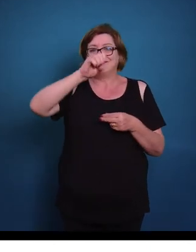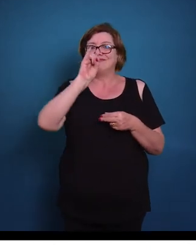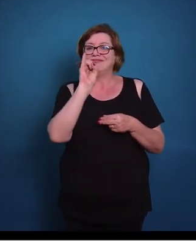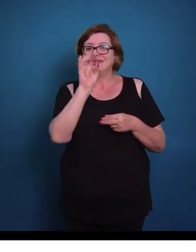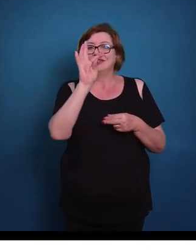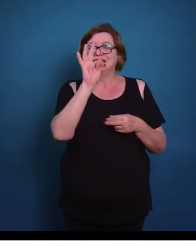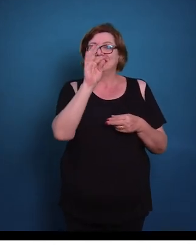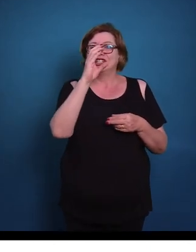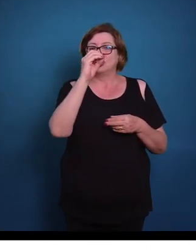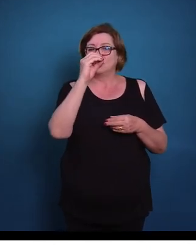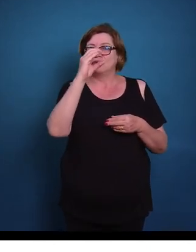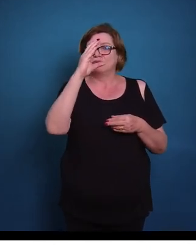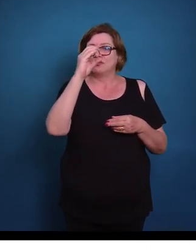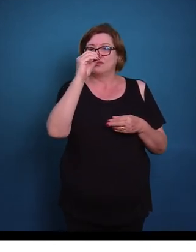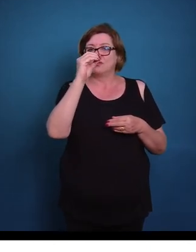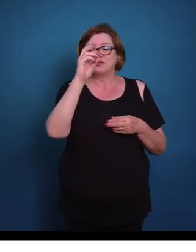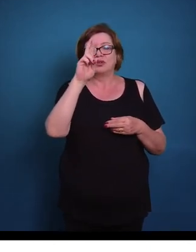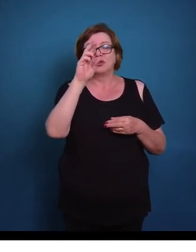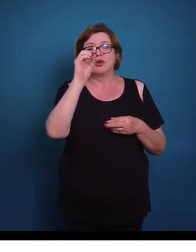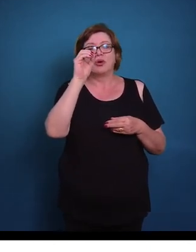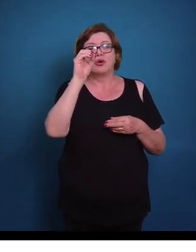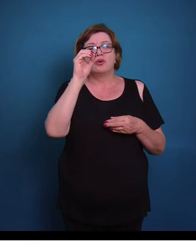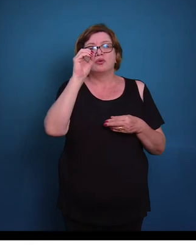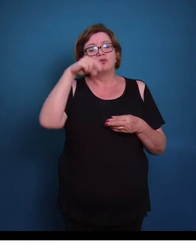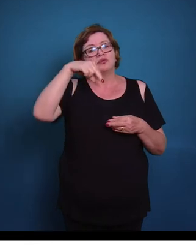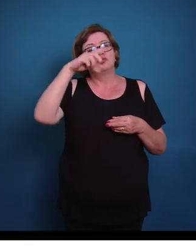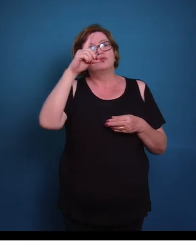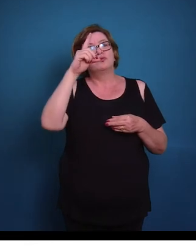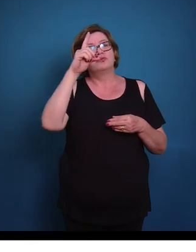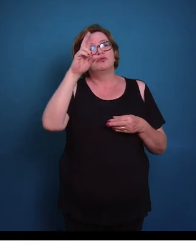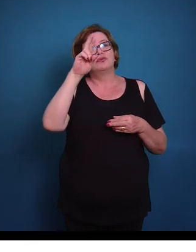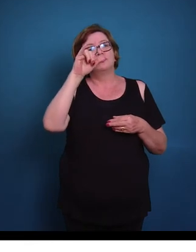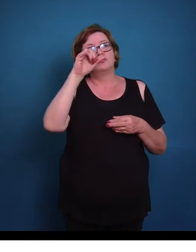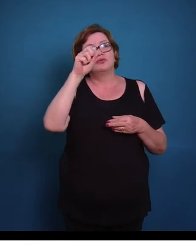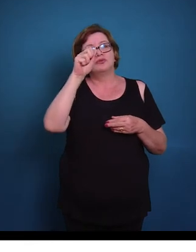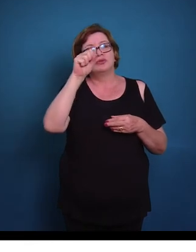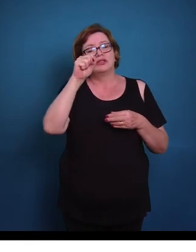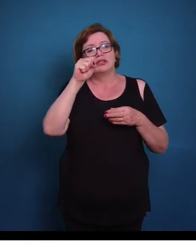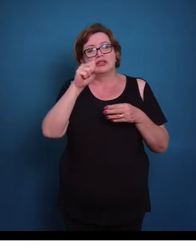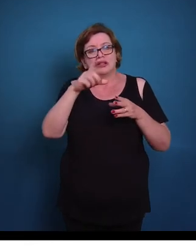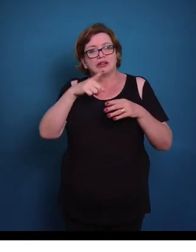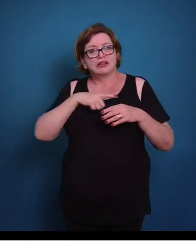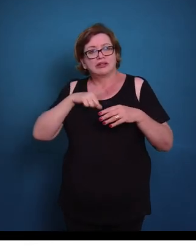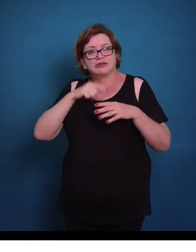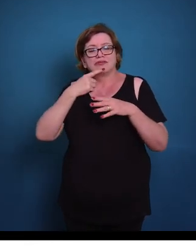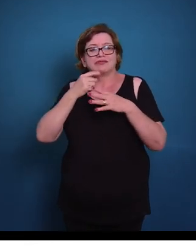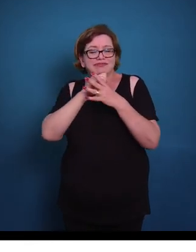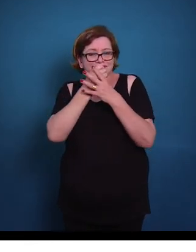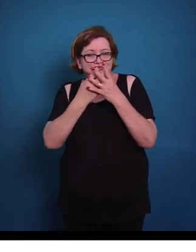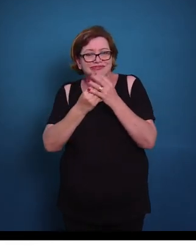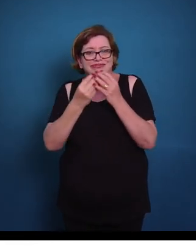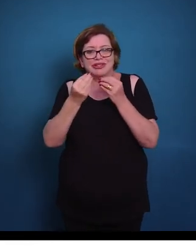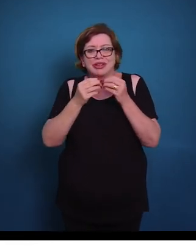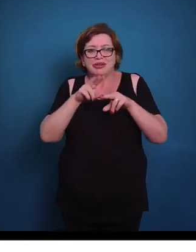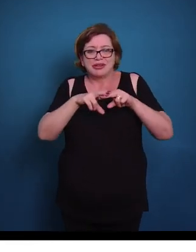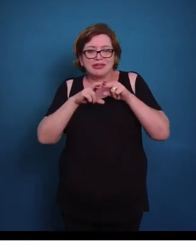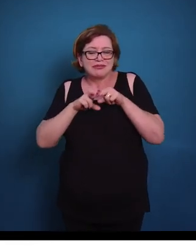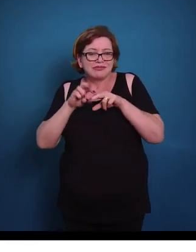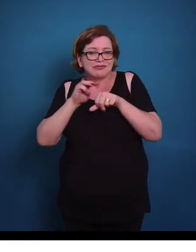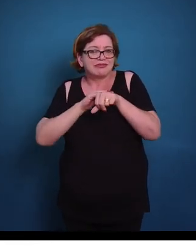adicionado a isso, esse tecido é altamente vascularizado. Por isso da cor parda ou marrom. Então